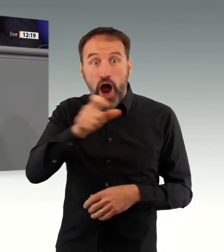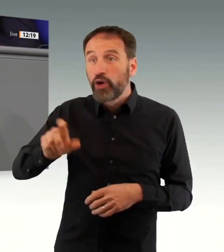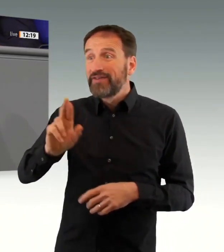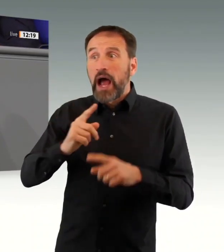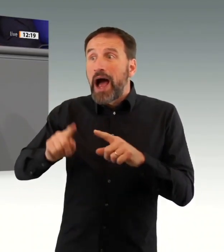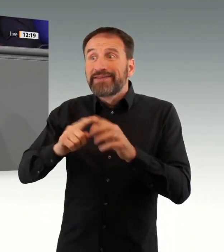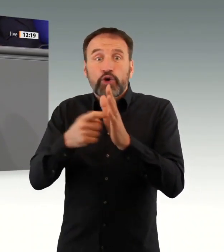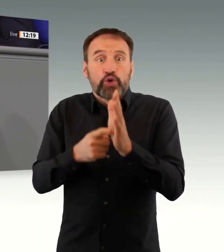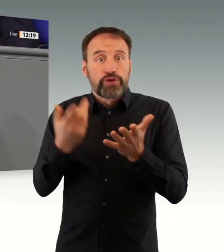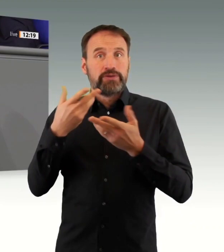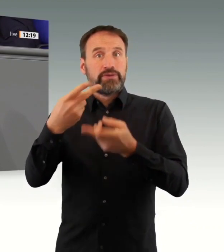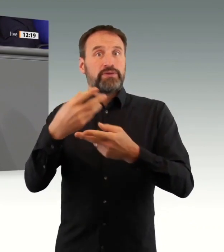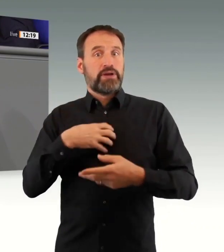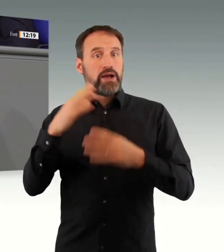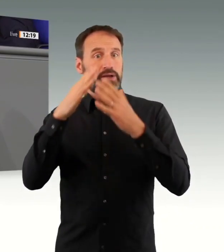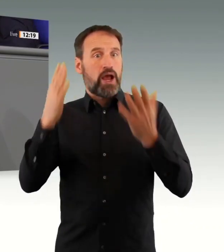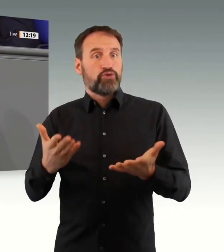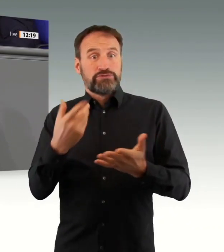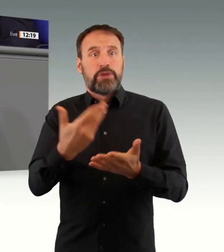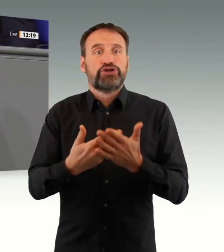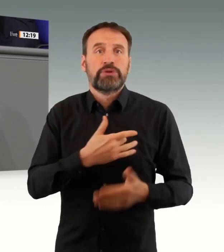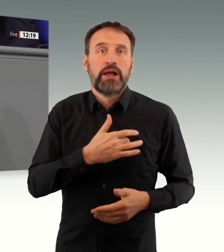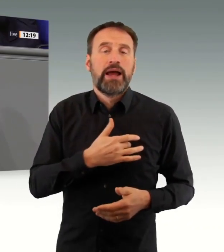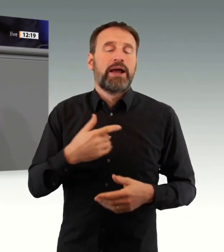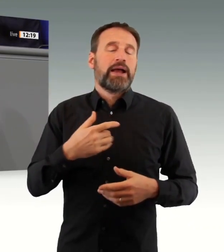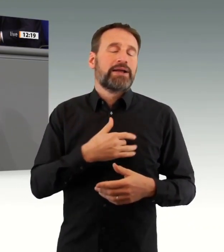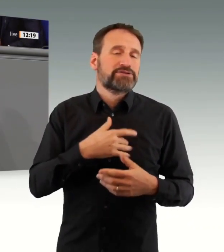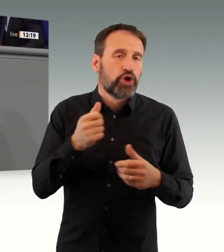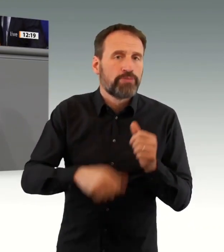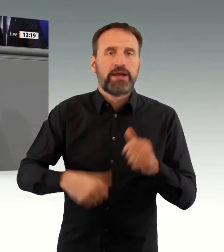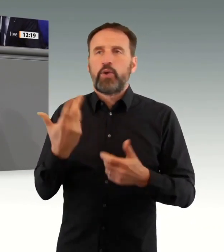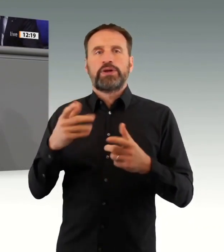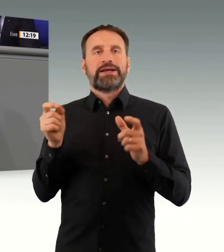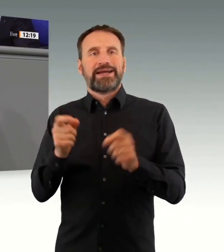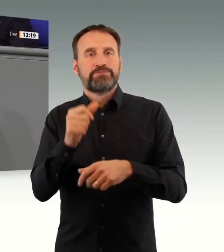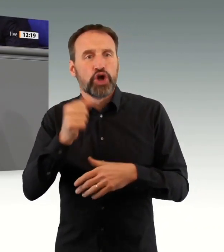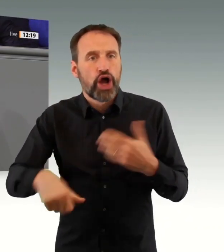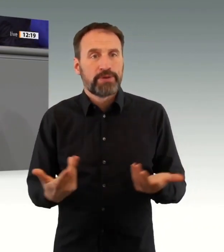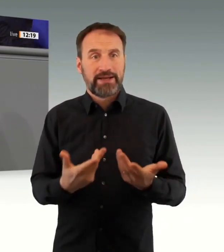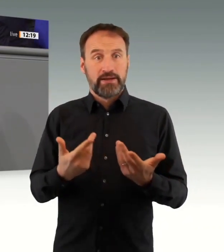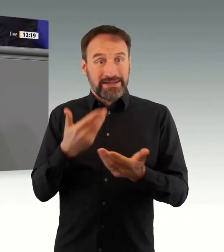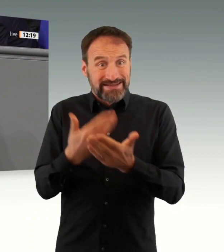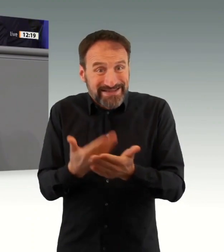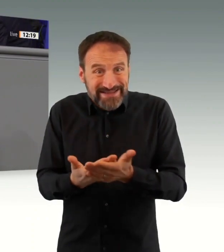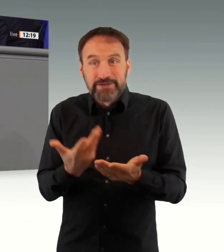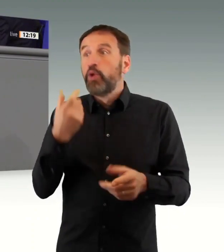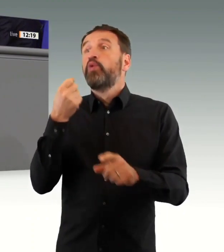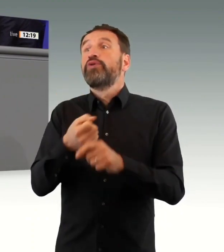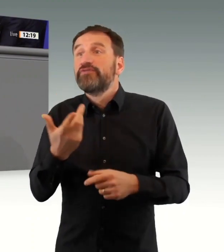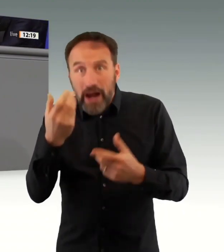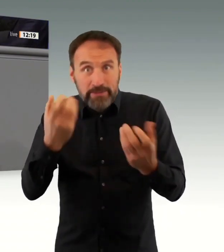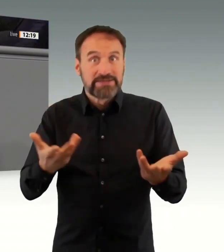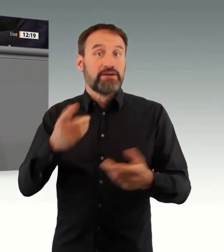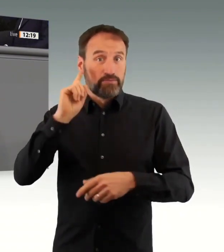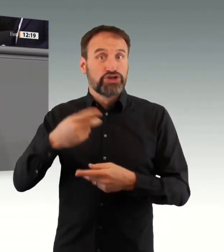Pandemiebekämpfung, dann frage ich mich, warum Sie als Koalition diesem wissenschaftlichen Rat nicht folgen.